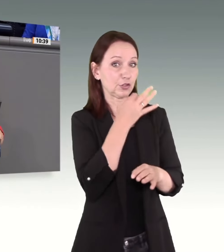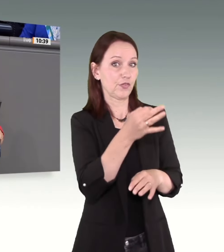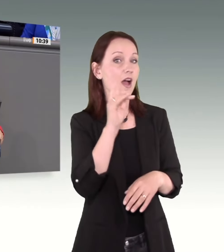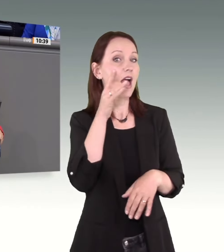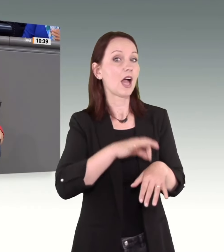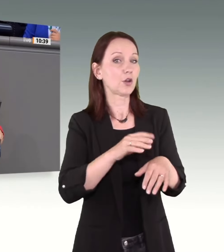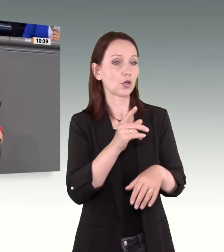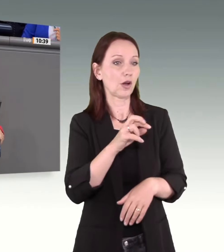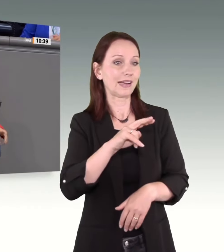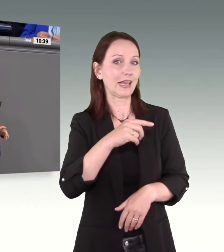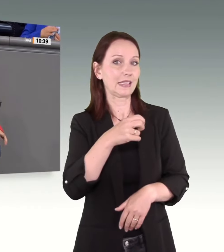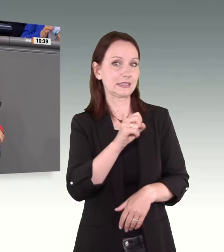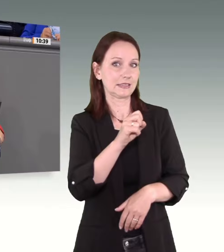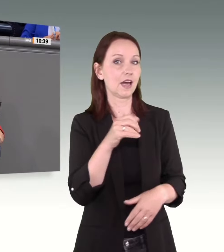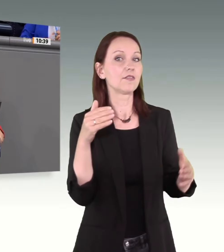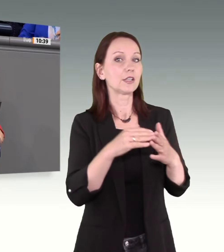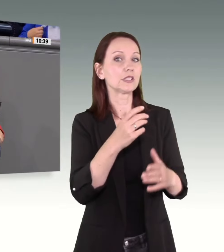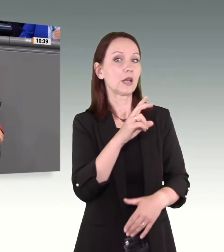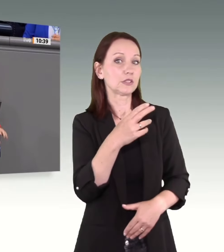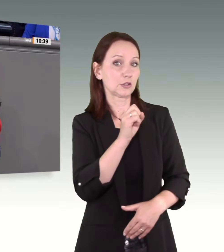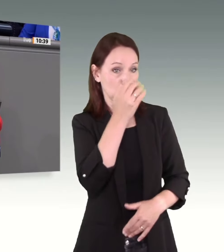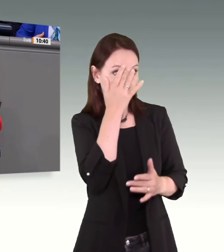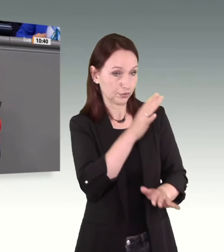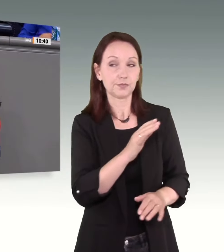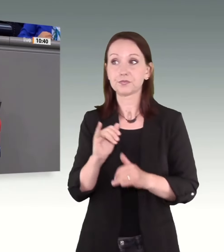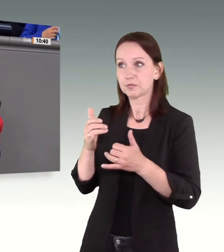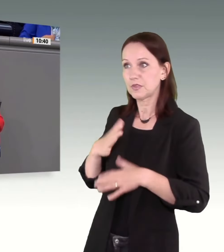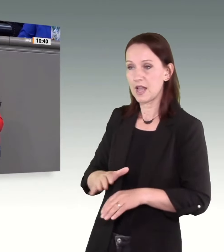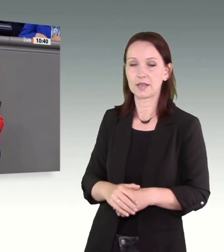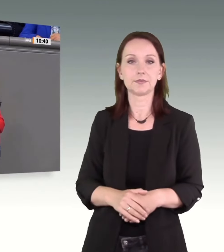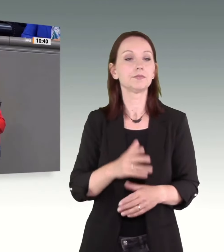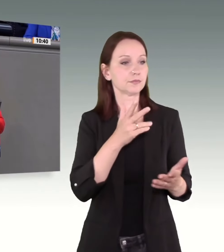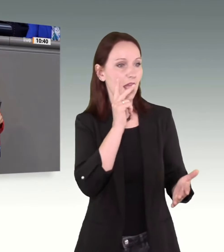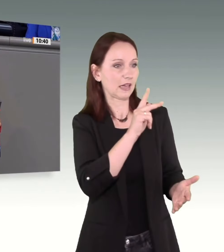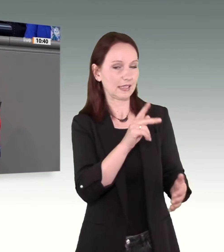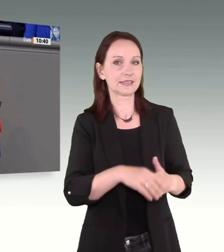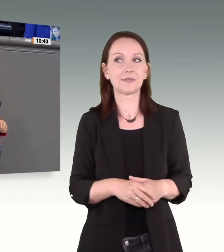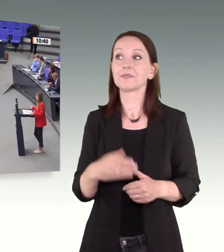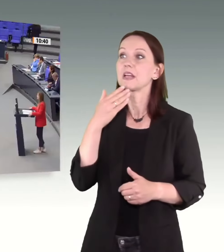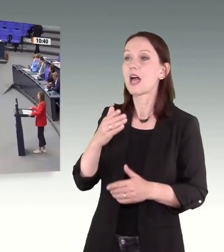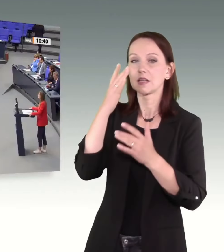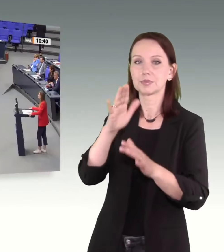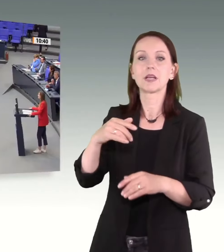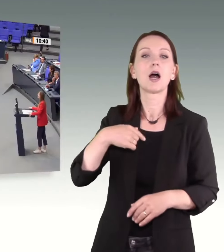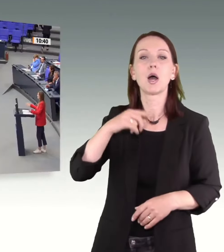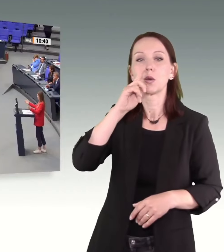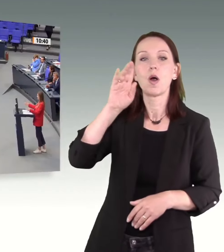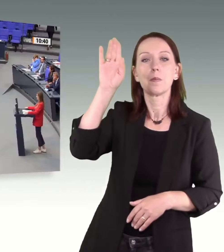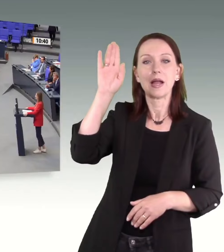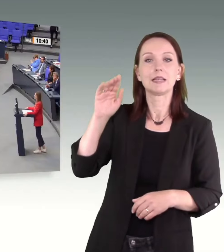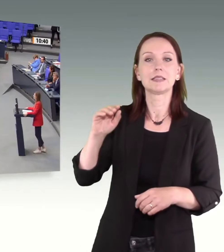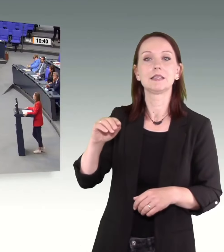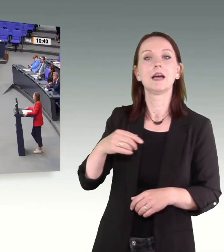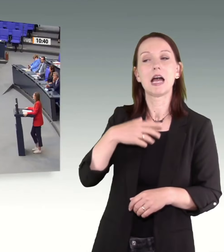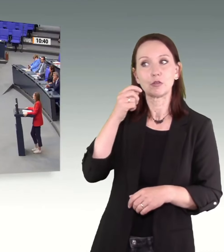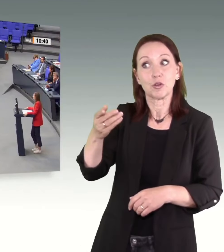Krings aus der CDU-CSU-Fraktion? Gerne. Herr Krings, haben das Wort. Vielen Dank, dass Sie es zulassen. Ich habe mich nur gemeldet, um Ihren Erkenntnisgewinn